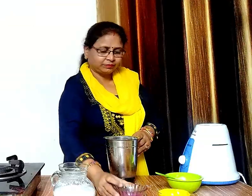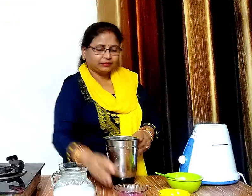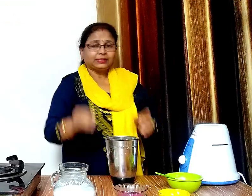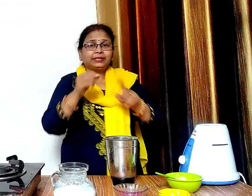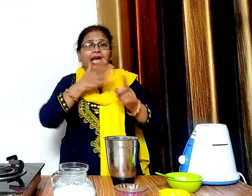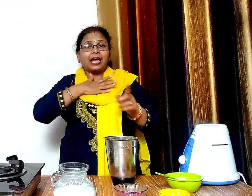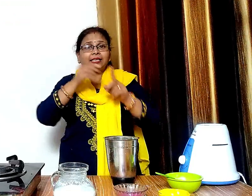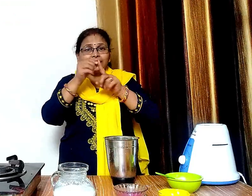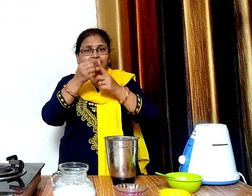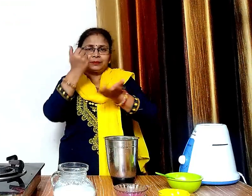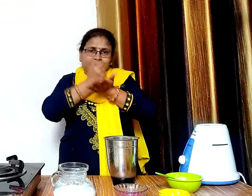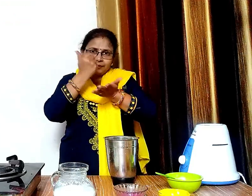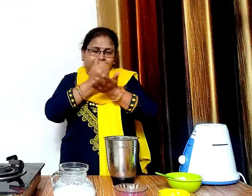एक चमच लाइची पाउडर